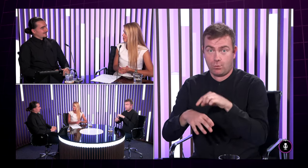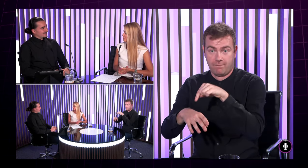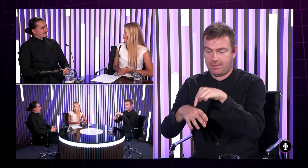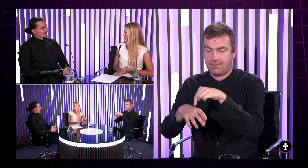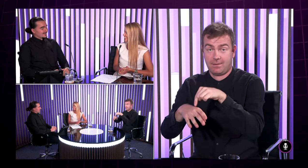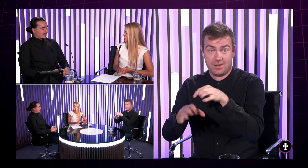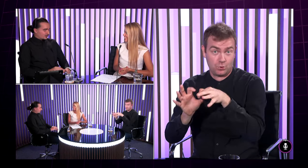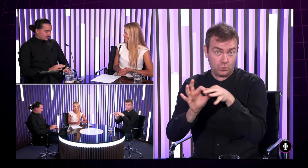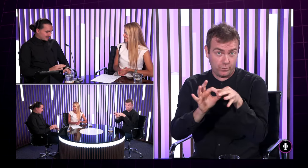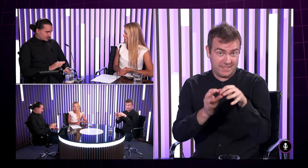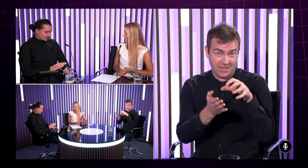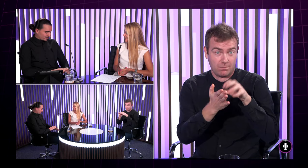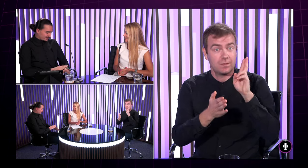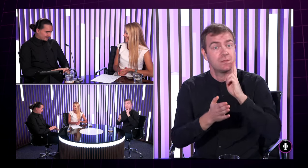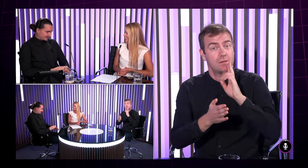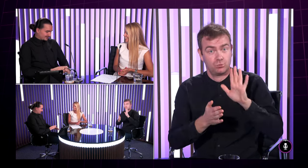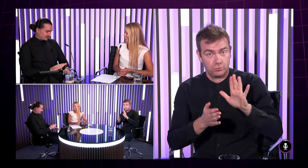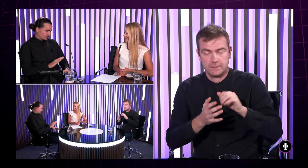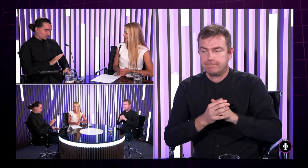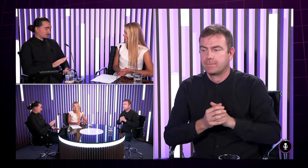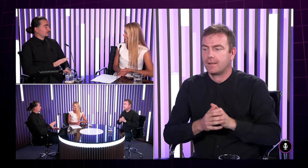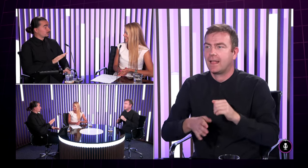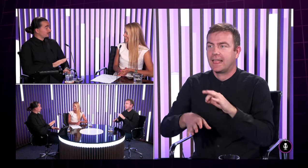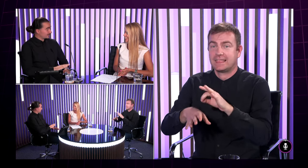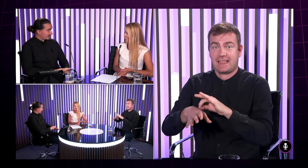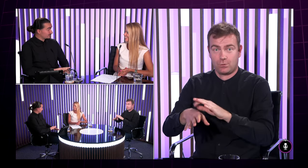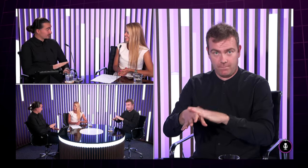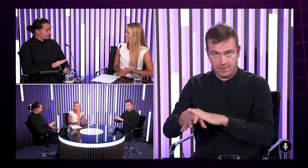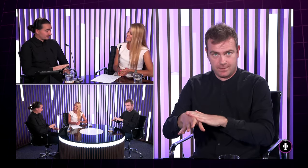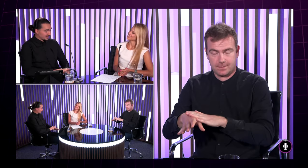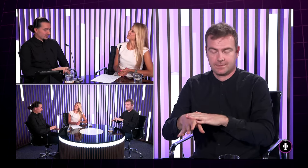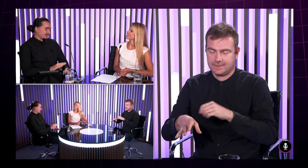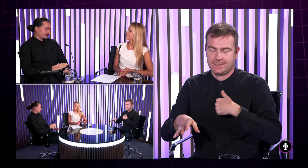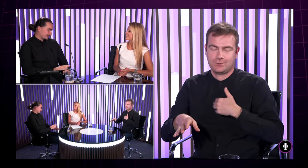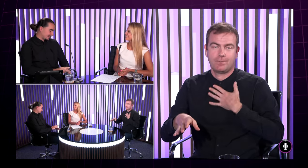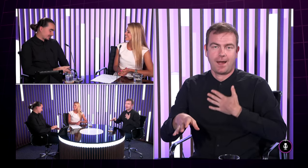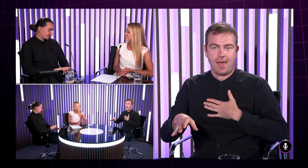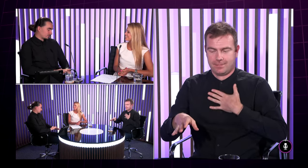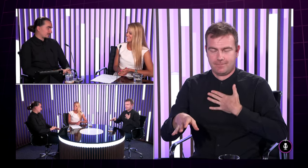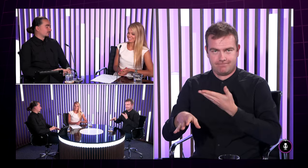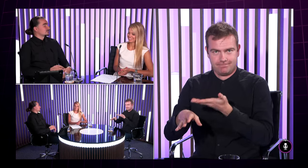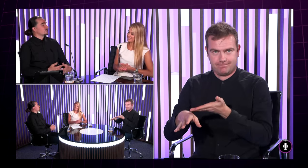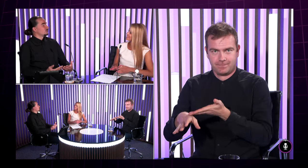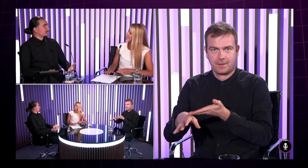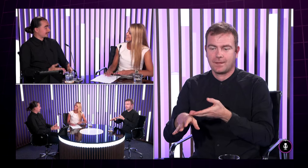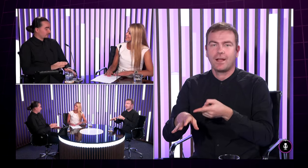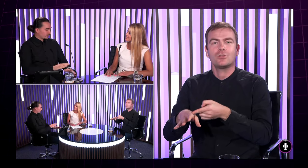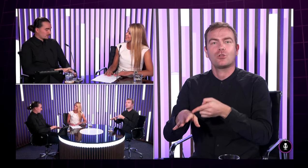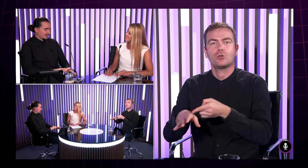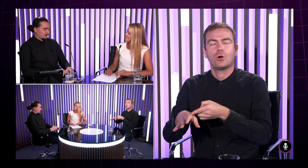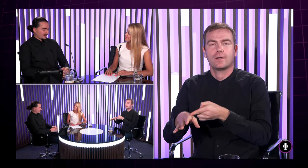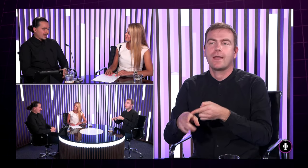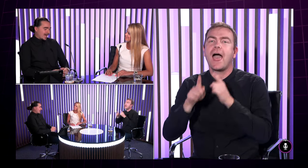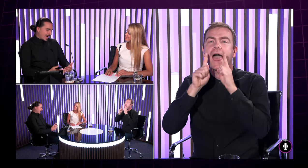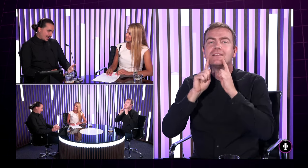sa my dnes rozprávame Jasné akože priznám sa že toto tetovanie je teda taká vec za ktorú som veľmi rád som za mňu veľmi vďačný ja teda to mám ako také svoje životné kredo